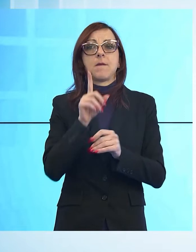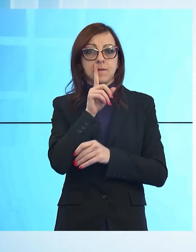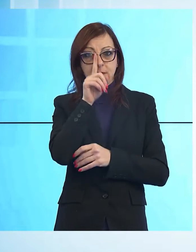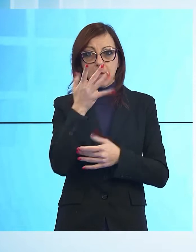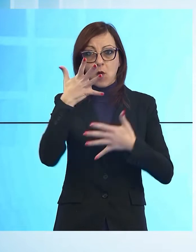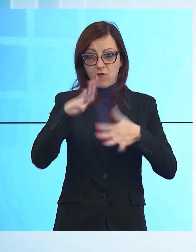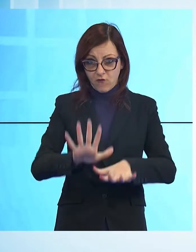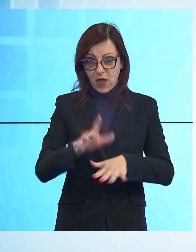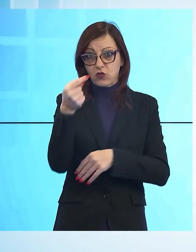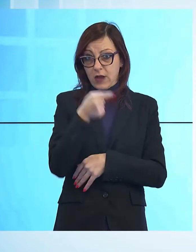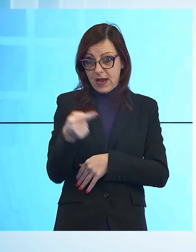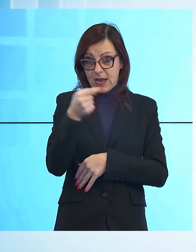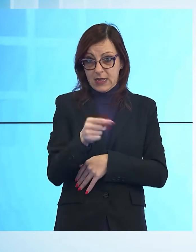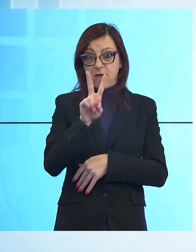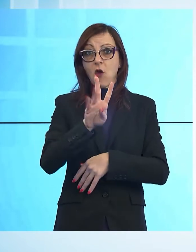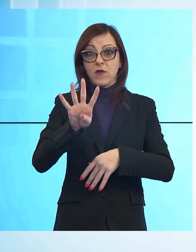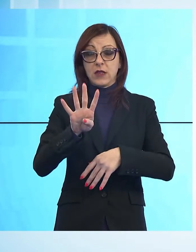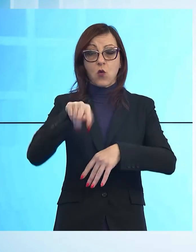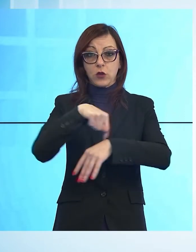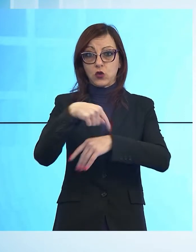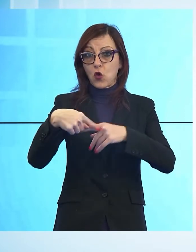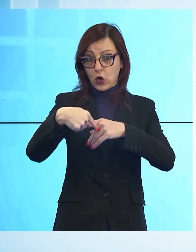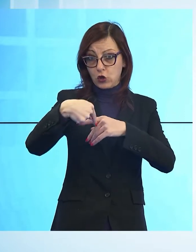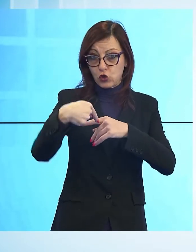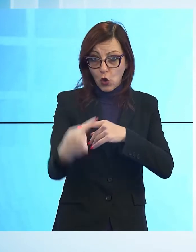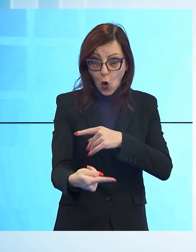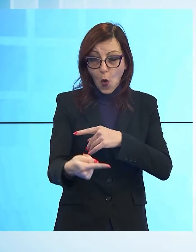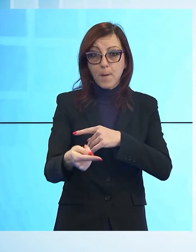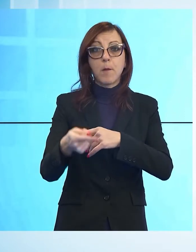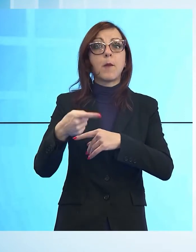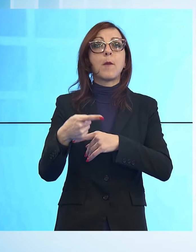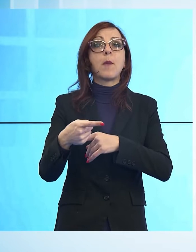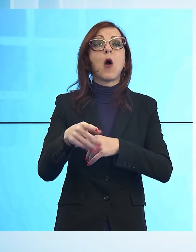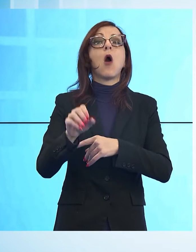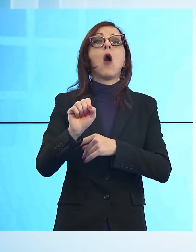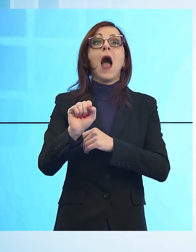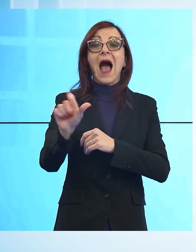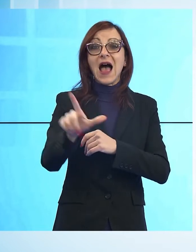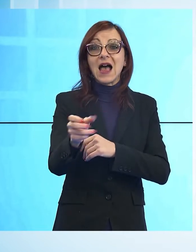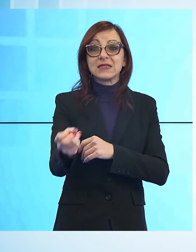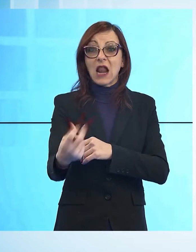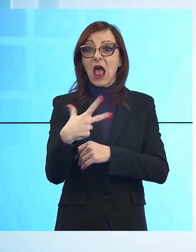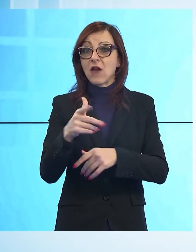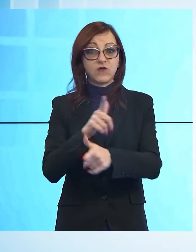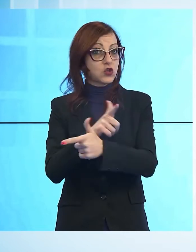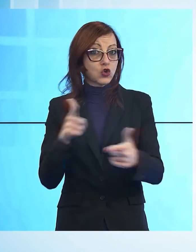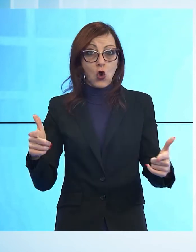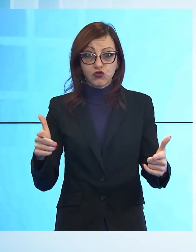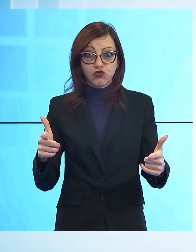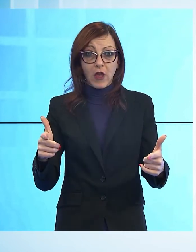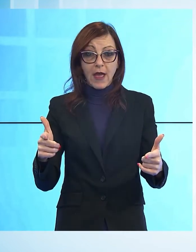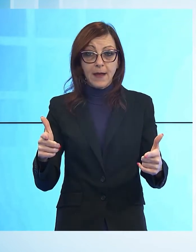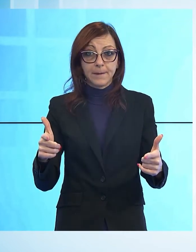testazione di negatività del tampone antigenico rapido o test molecolare, il cittadino non ha ancora ricevuto dagli organi